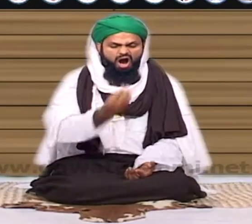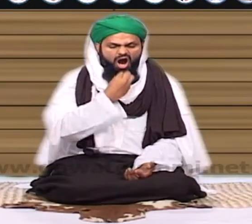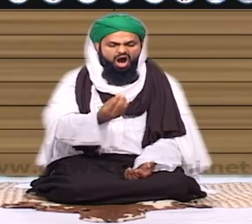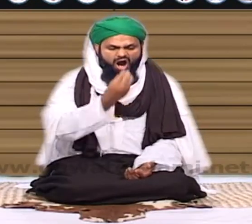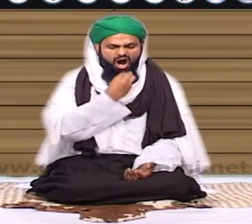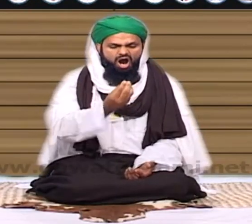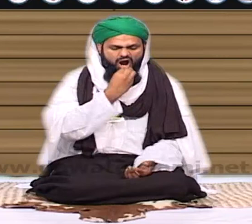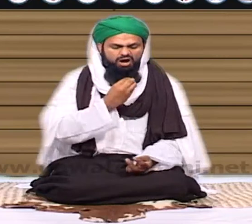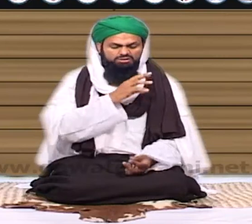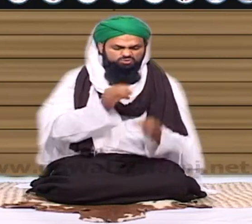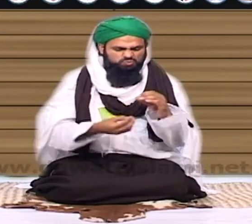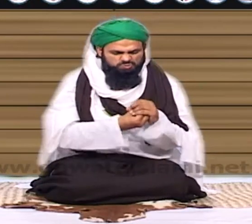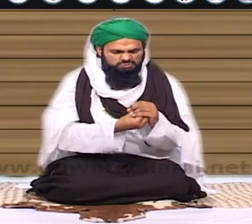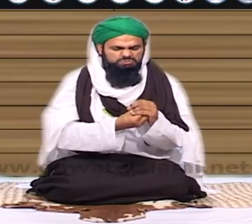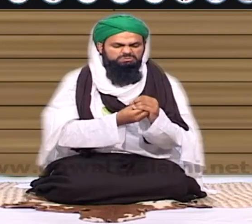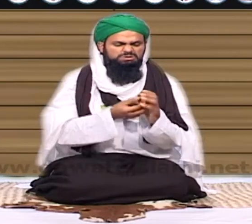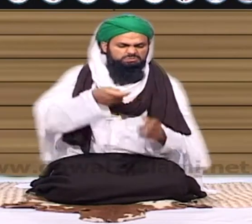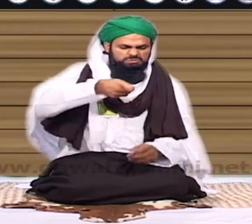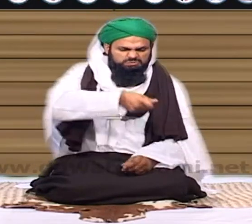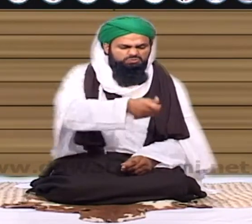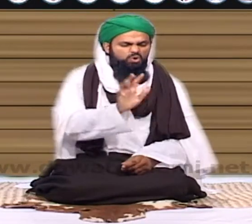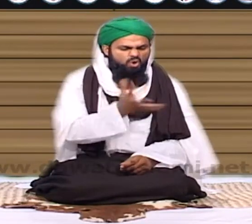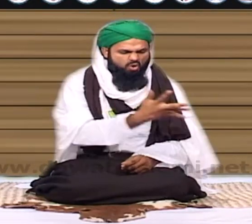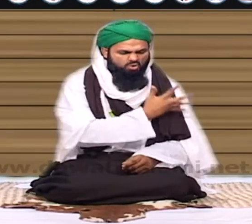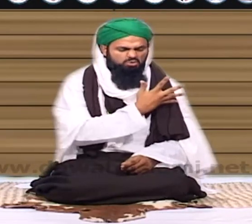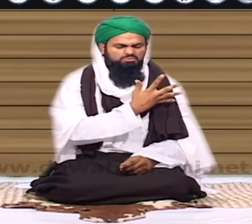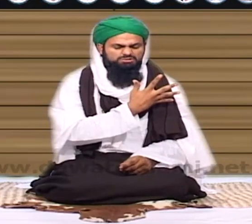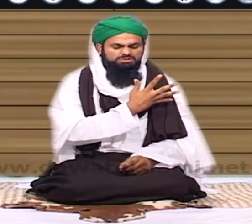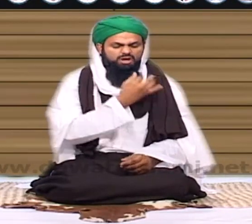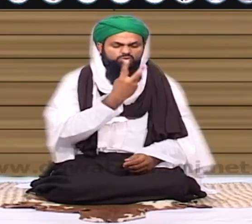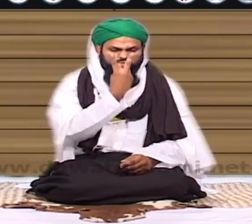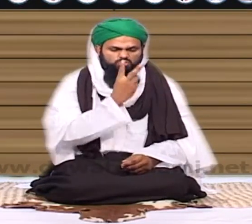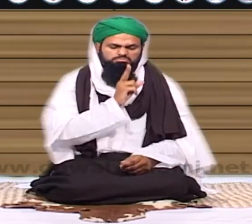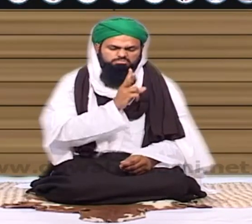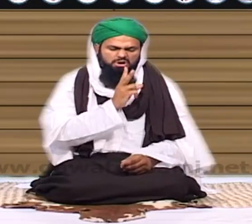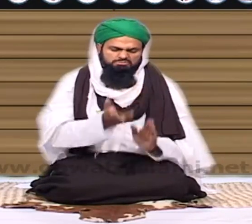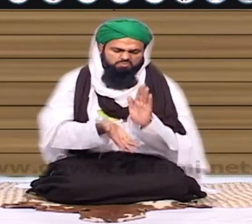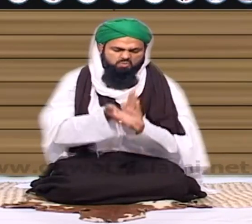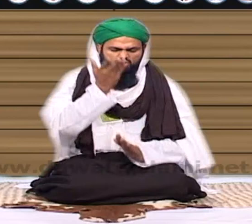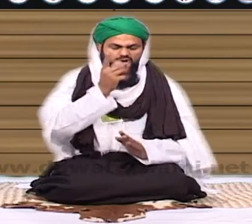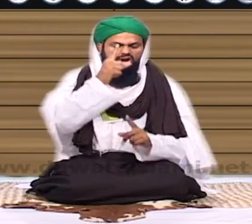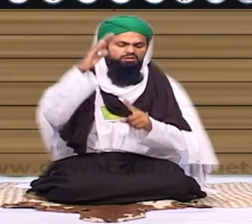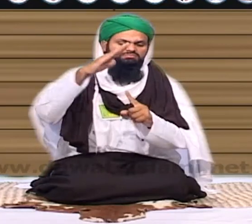حرام کھائے سو رشوہ ہر چیز مطلب دیکھ لیکن اللہ تعالیٰ ہمارے حال پر رہے